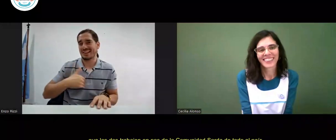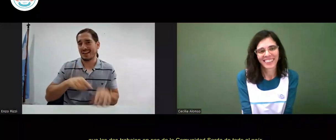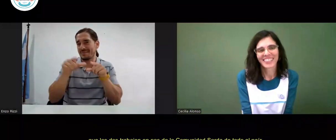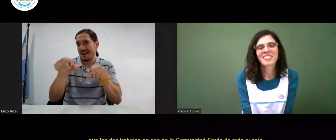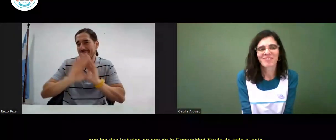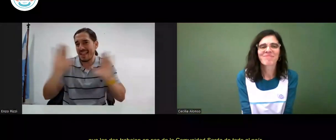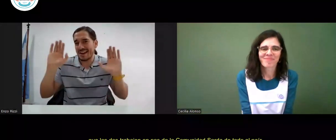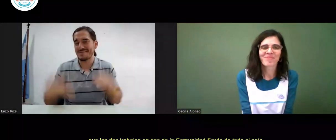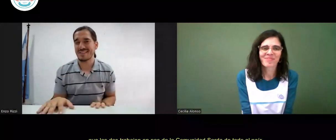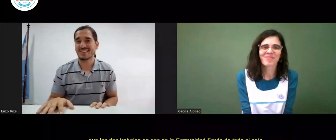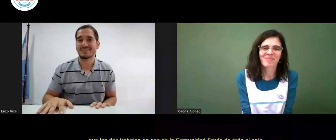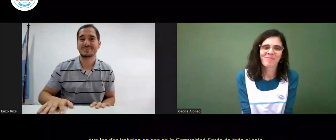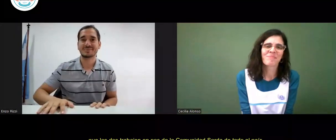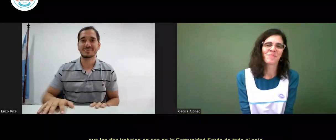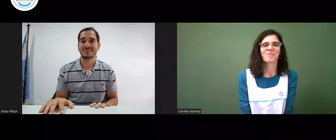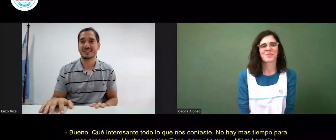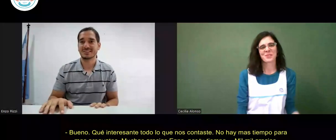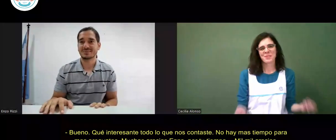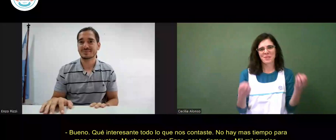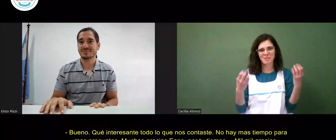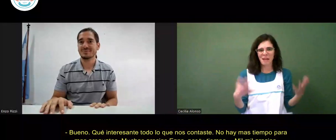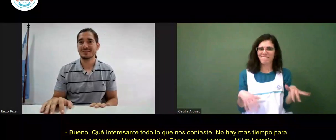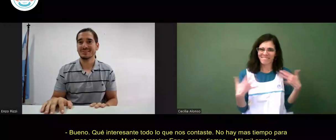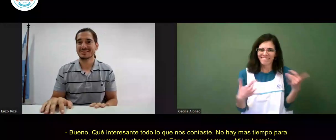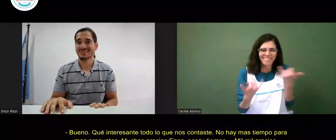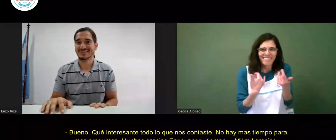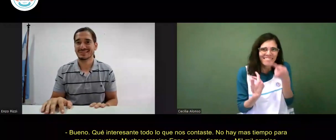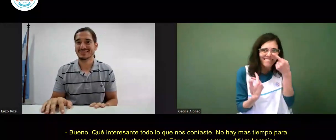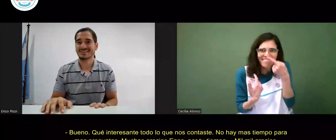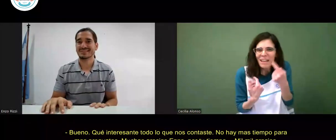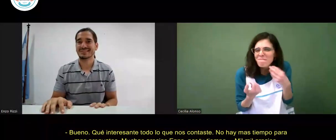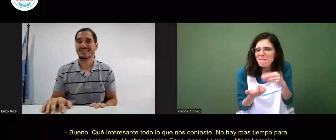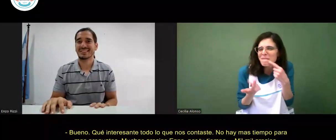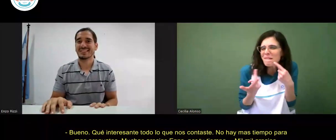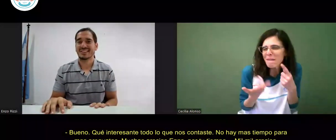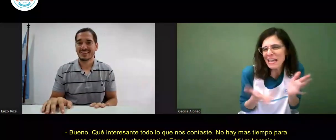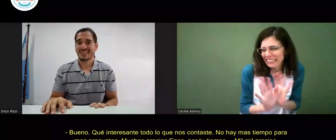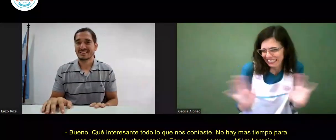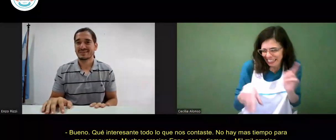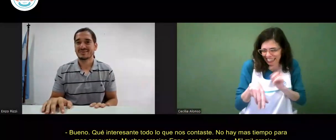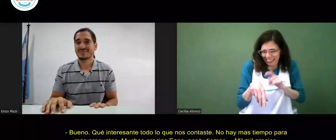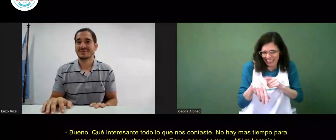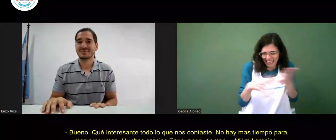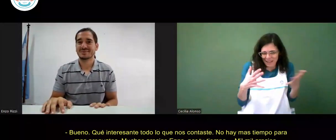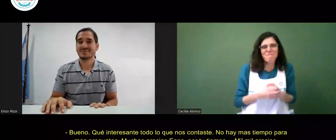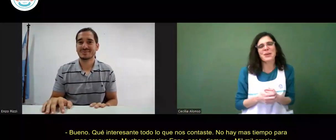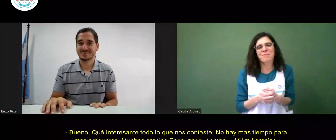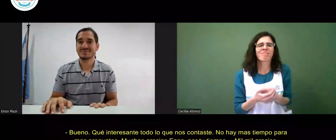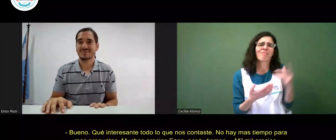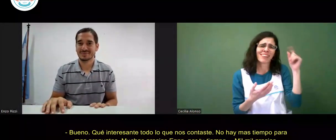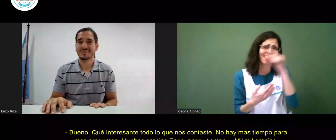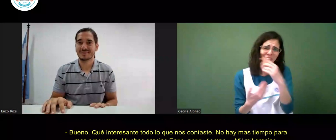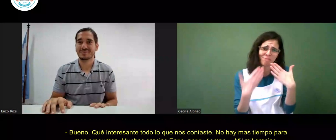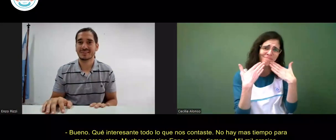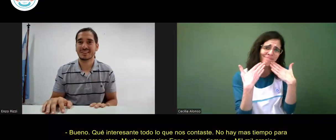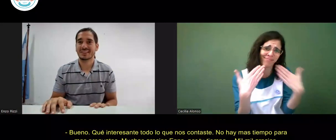trabajen por la comunidad sorda de todo el país todo lo que nos contaste no hay más tiempo para más preguntas muchas gracias